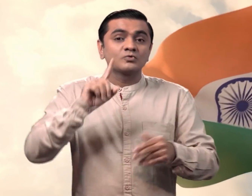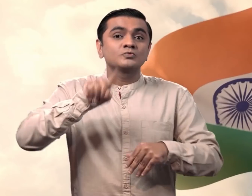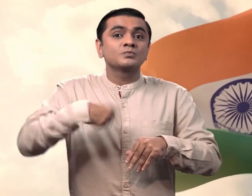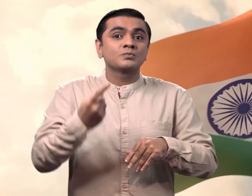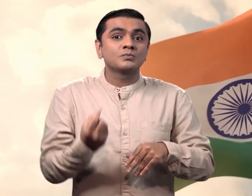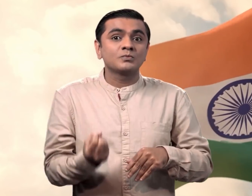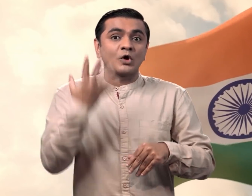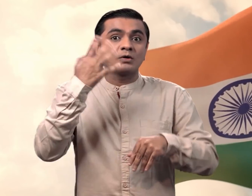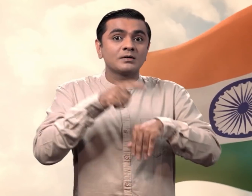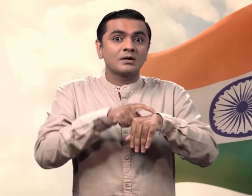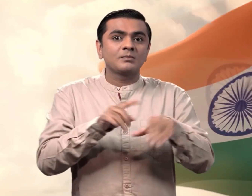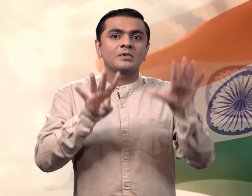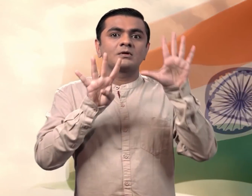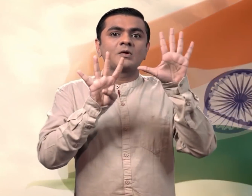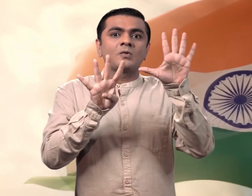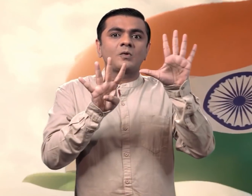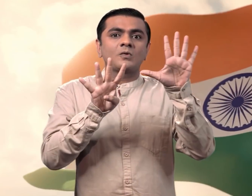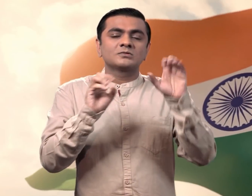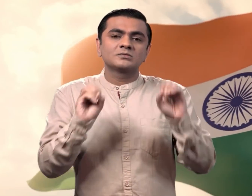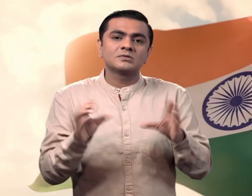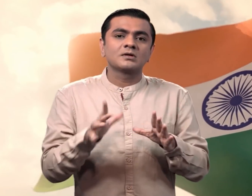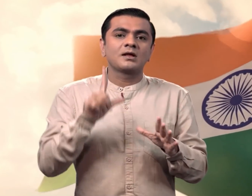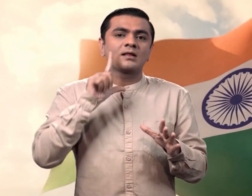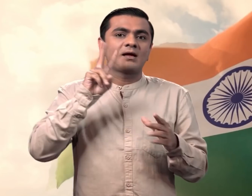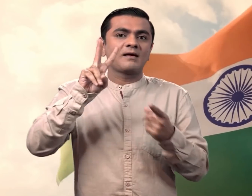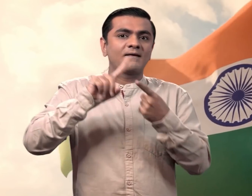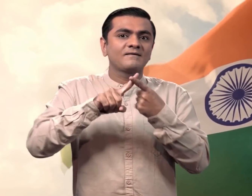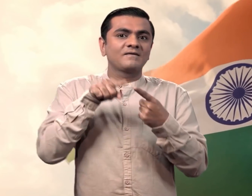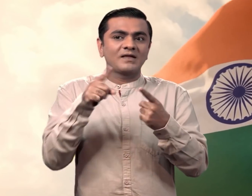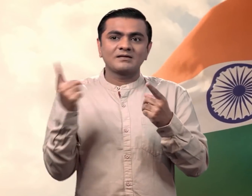कारेक्रम का सीधा अनुवाद कल सुबर 9 बज़े से शुरू होगा